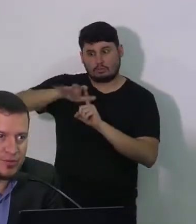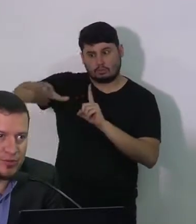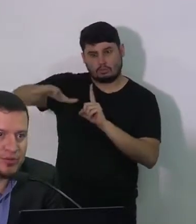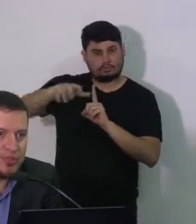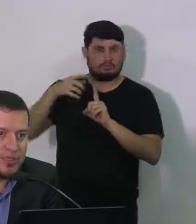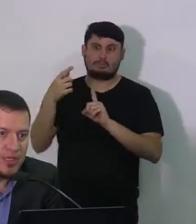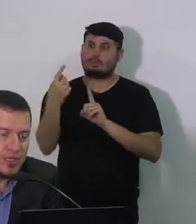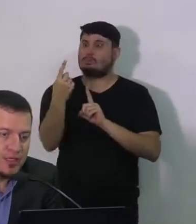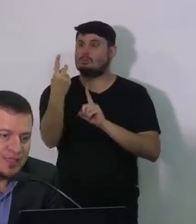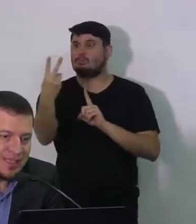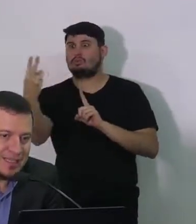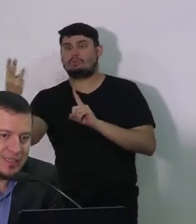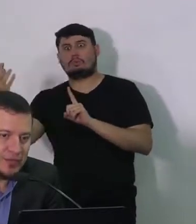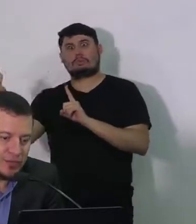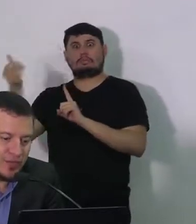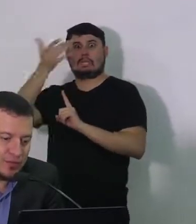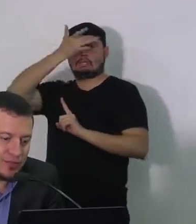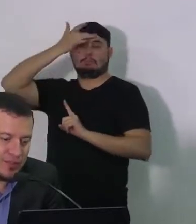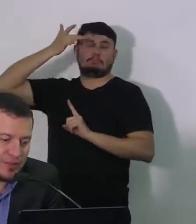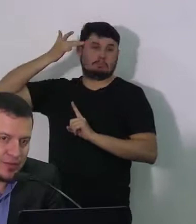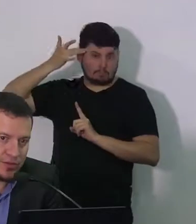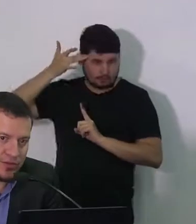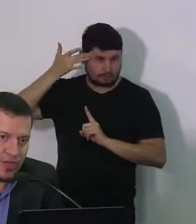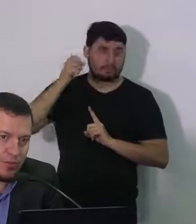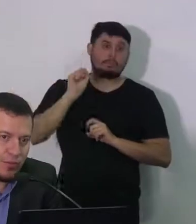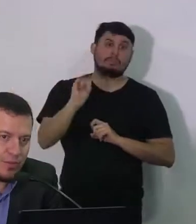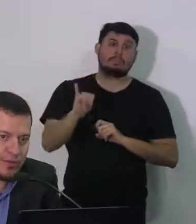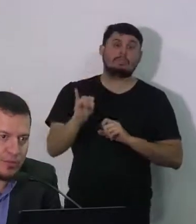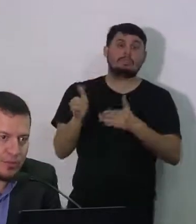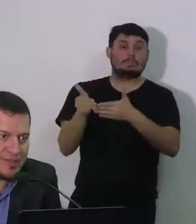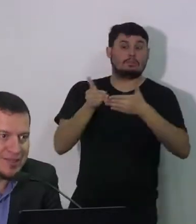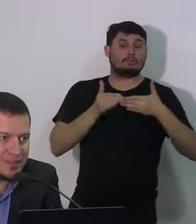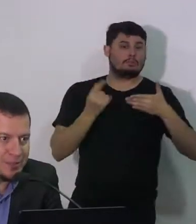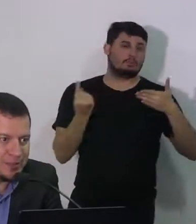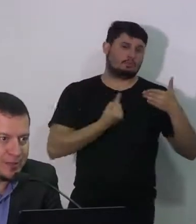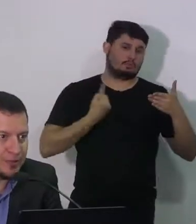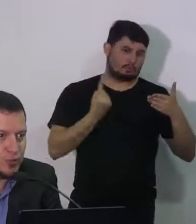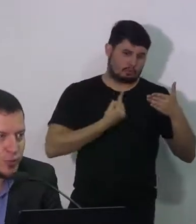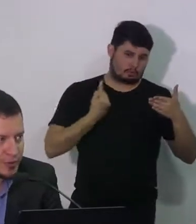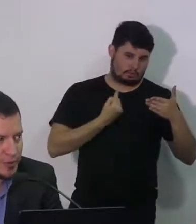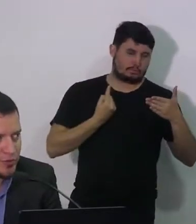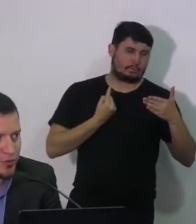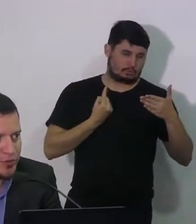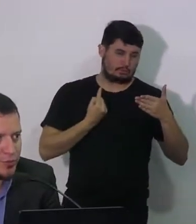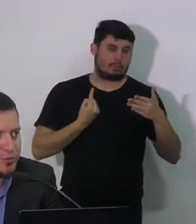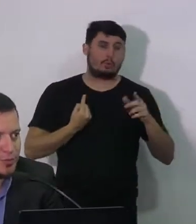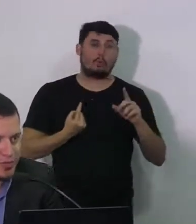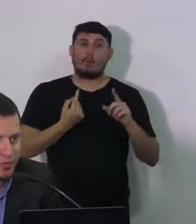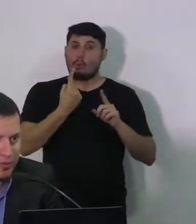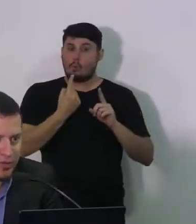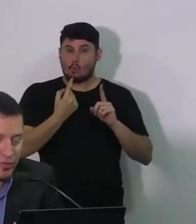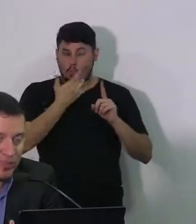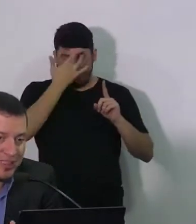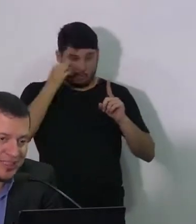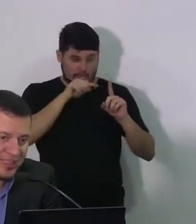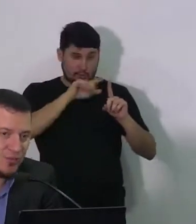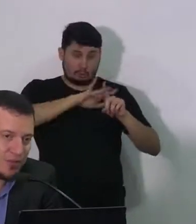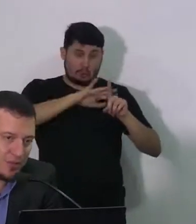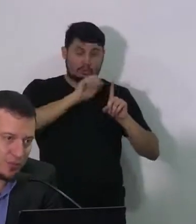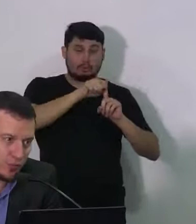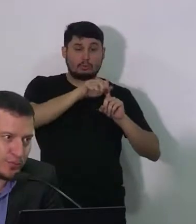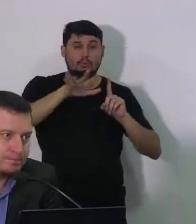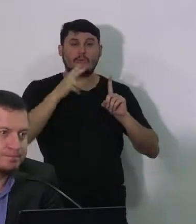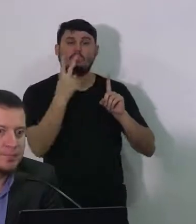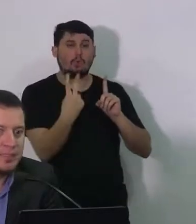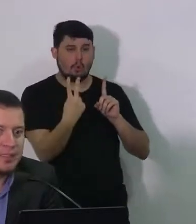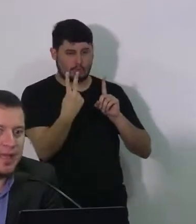seis pessoas. Se a gente faz o distanciamento social, uma pessoa passa a transmitir para duas pessoas, 2,5 pessoas, e se